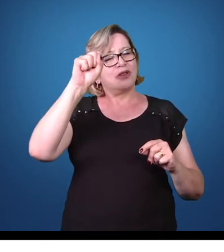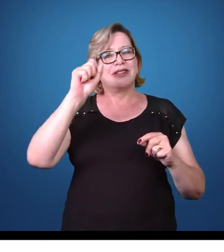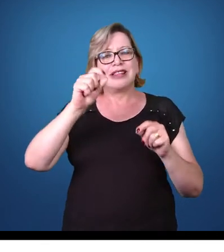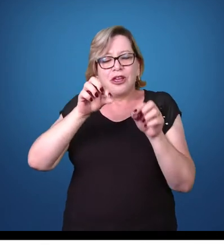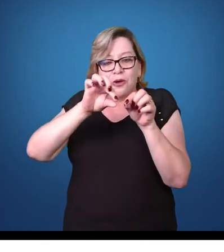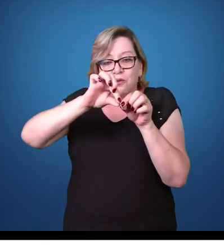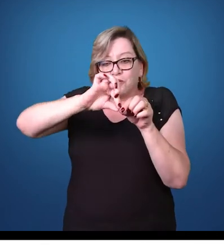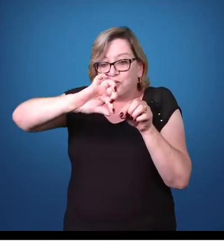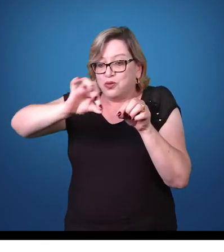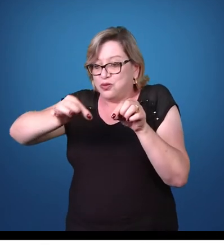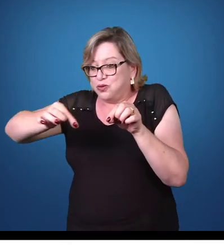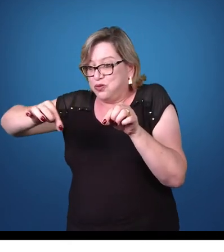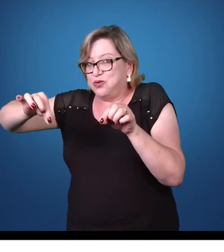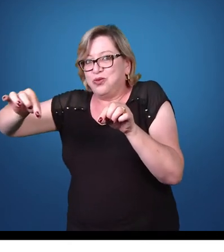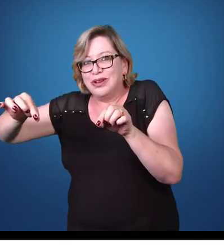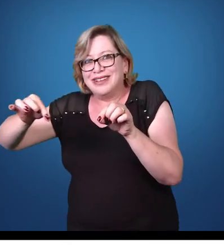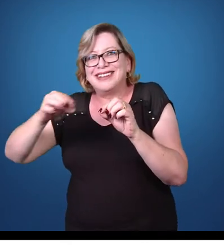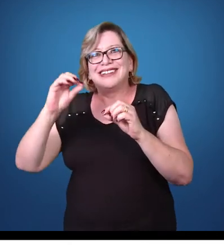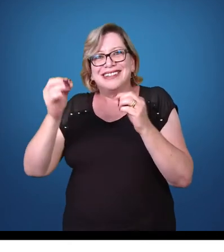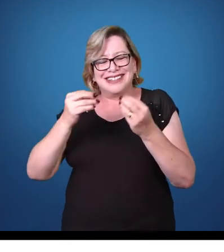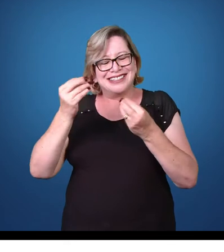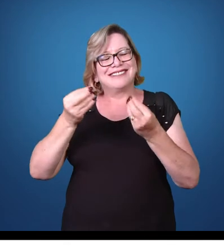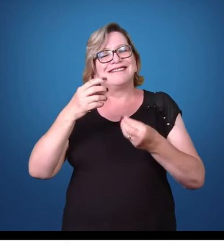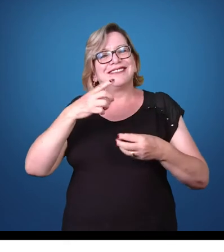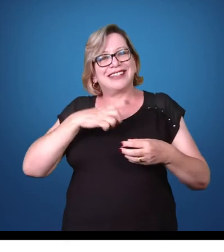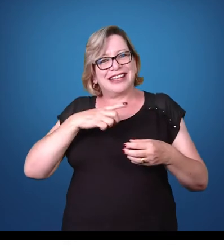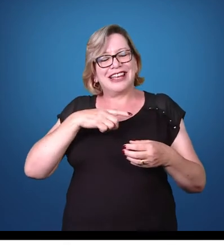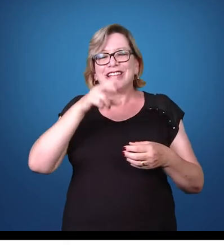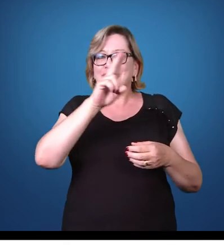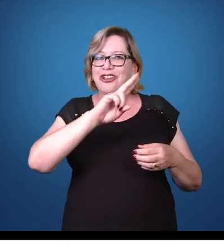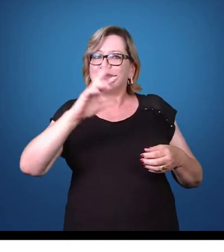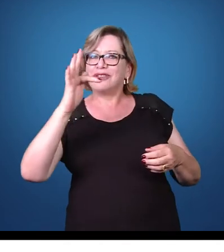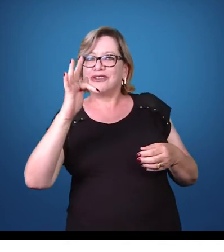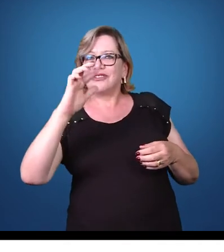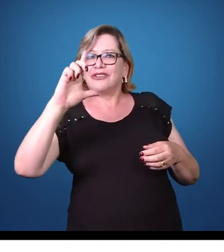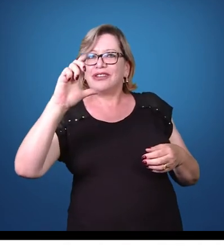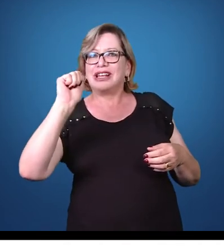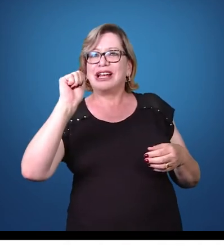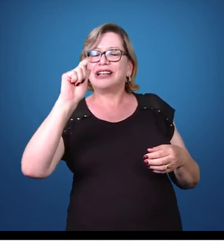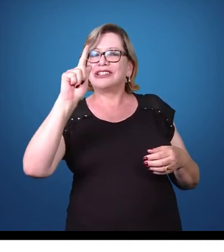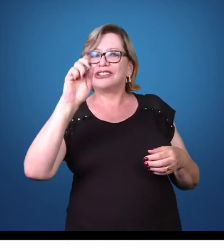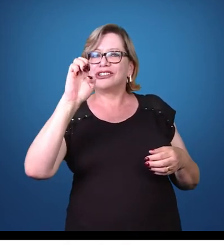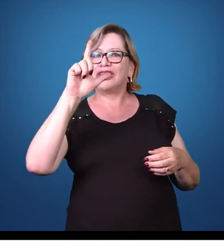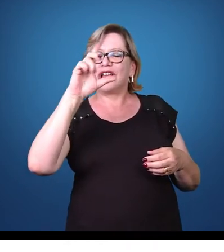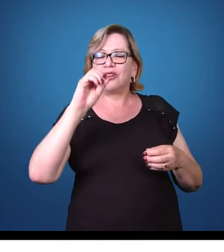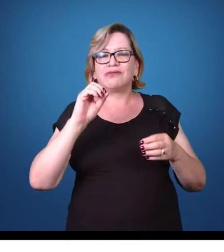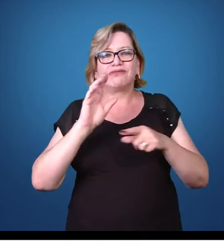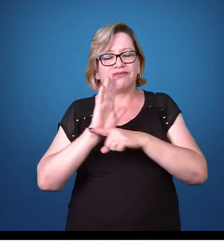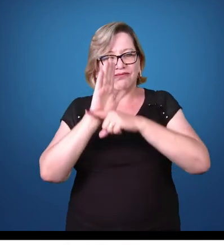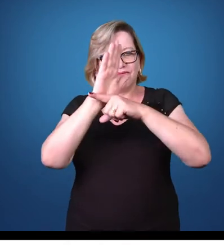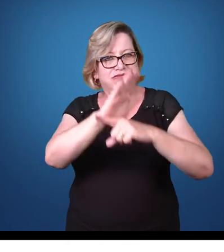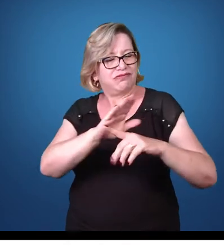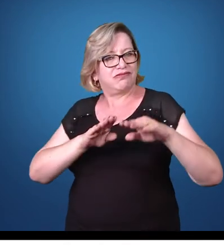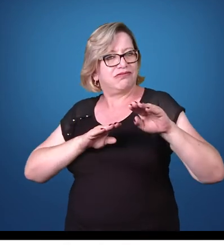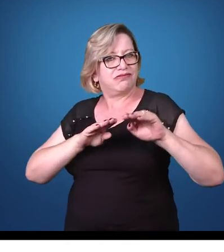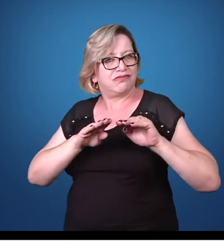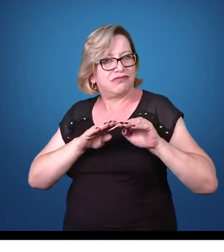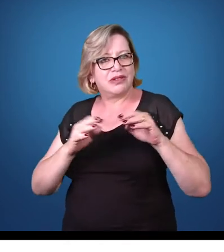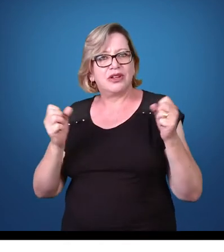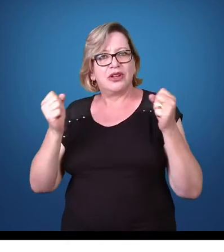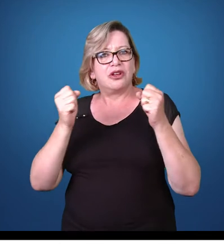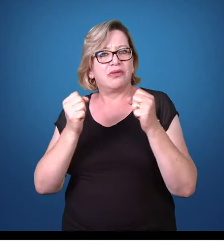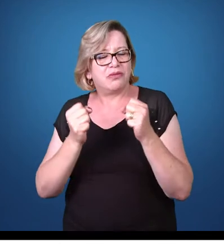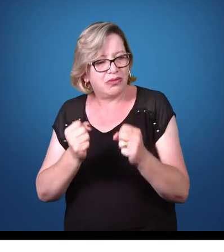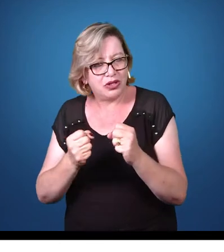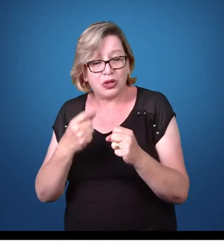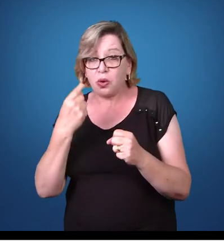flagelos exteriorizados à sua membrana plasmática, que também auxiliam na movimentação. Eles podem ter tanto um